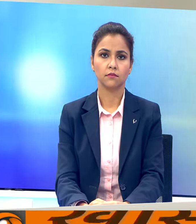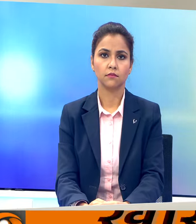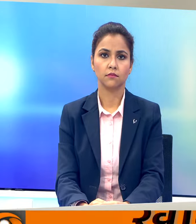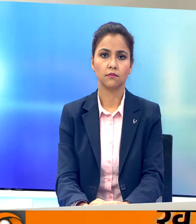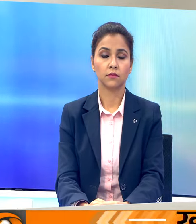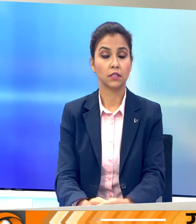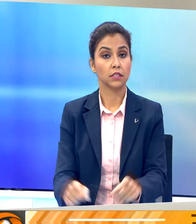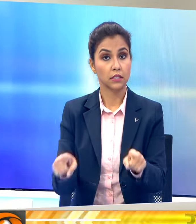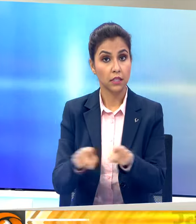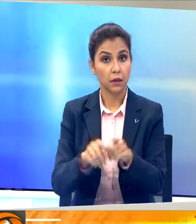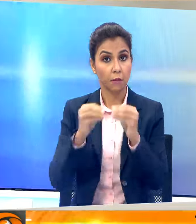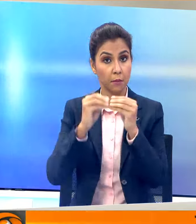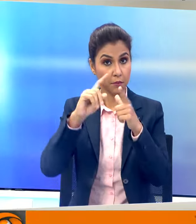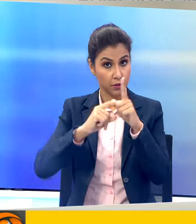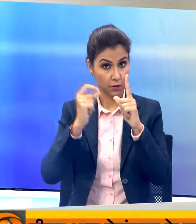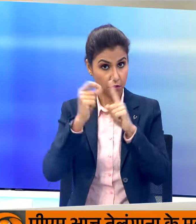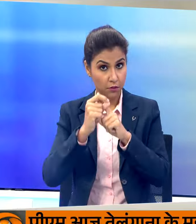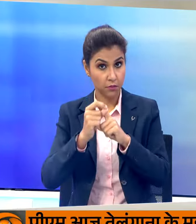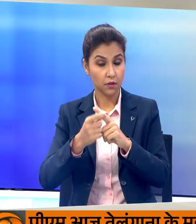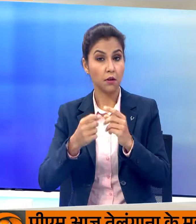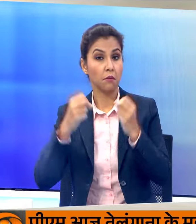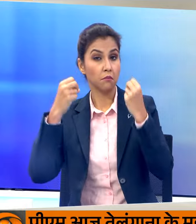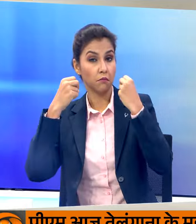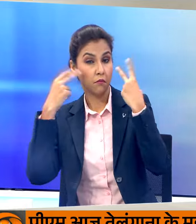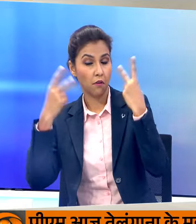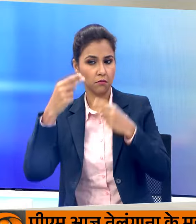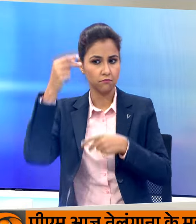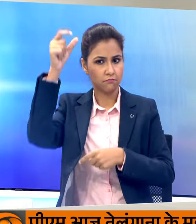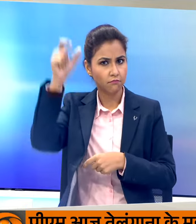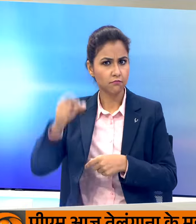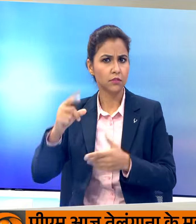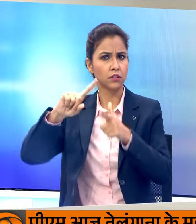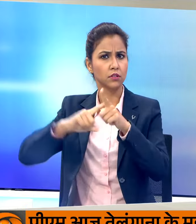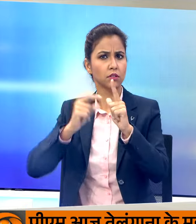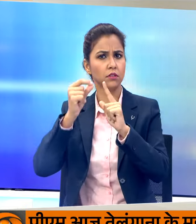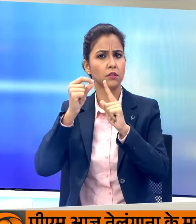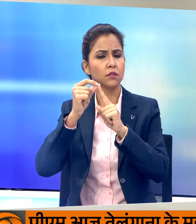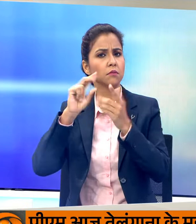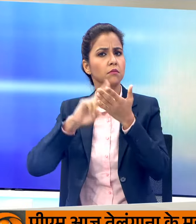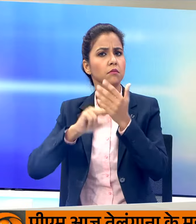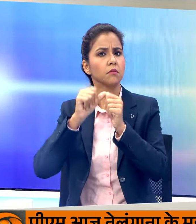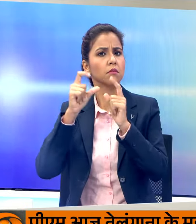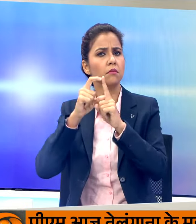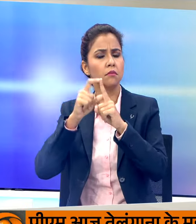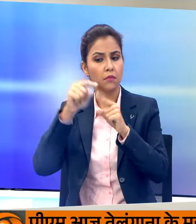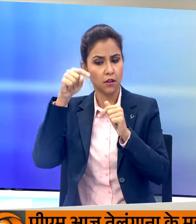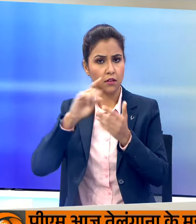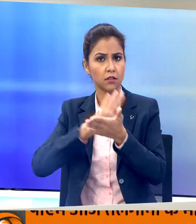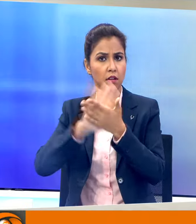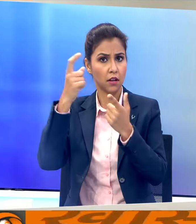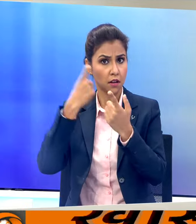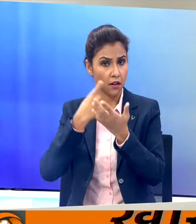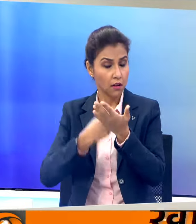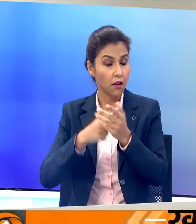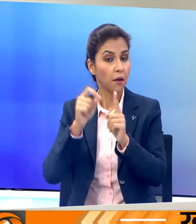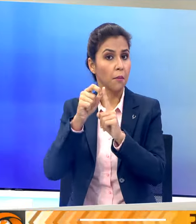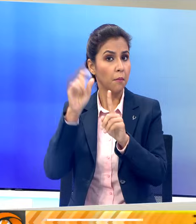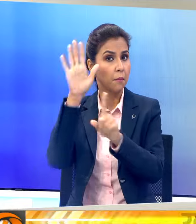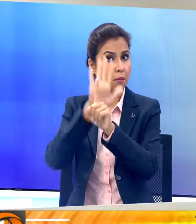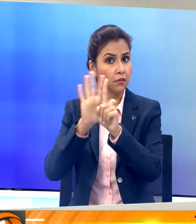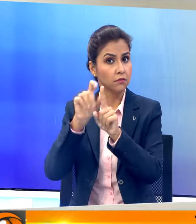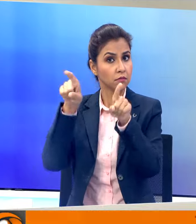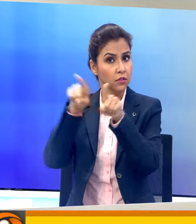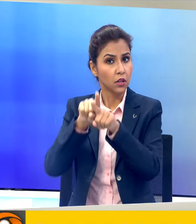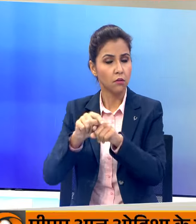वहीं भाजपा के राश्ट्रे धक्ष और स्टार प्रचारक जेपी नडड़ा आज हर्याणा के पंचकोला में दुपहर करीब 12